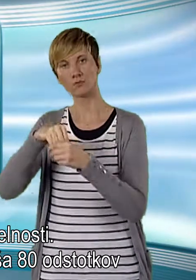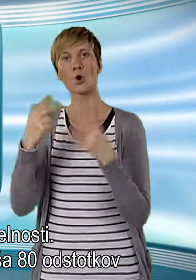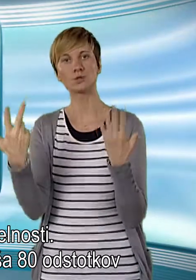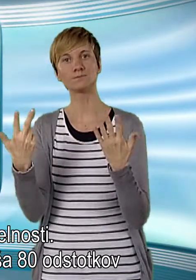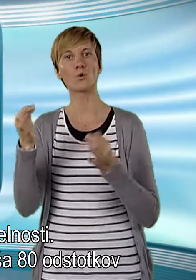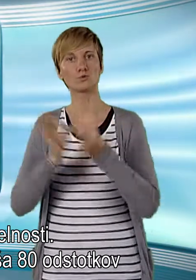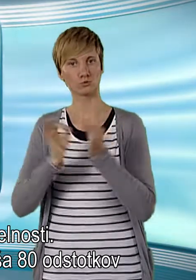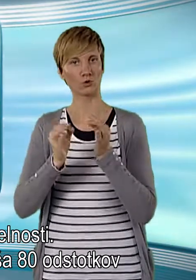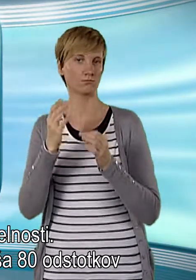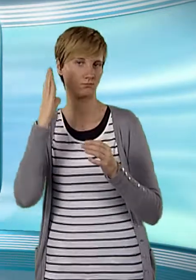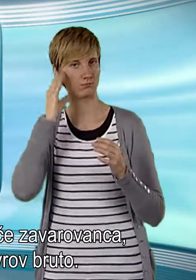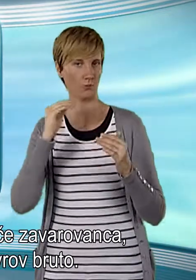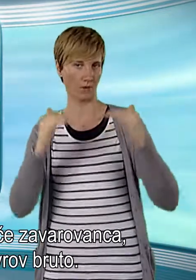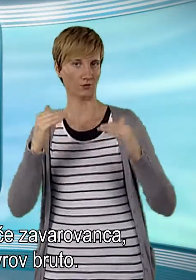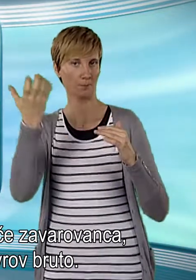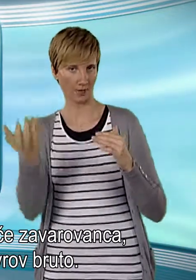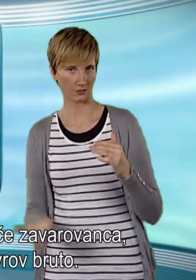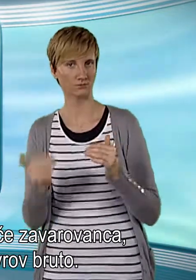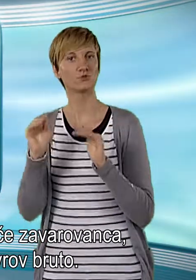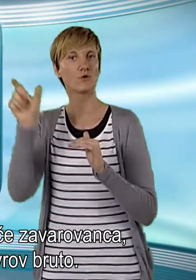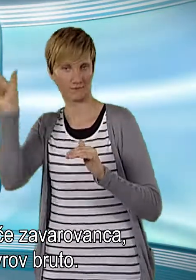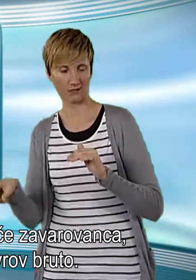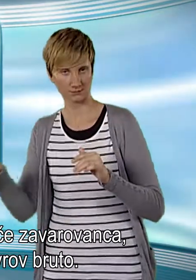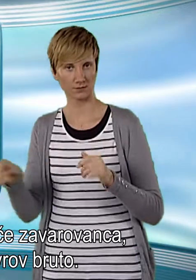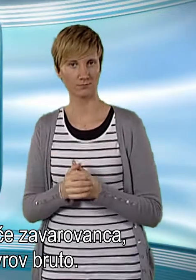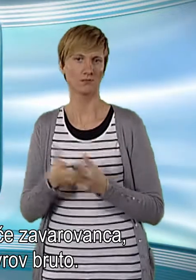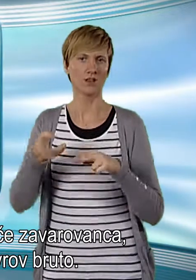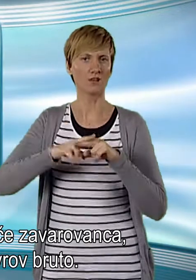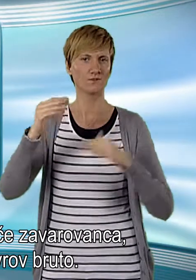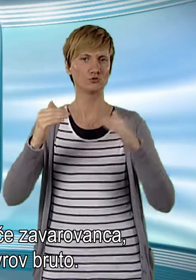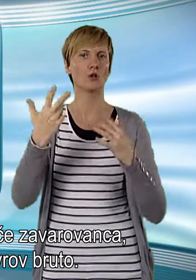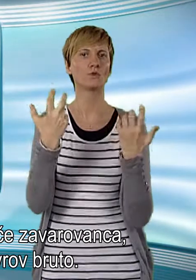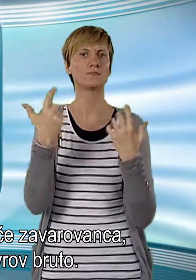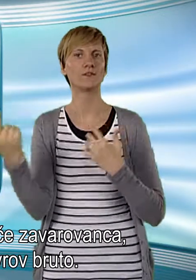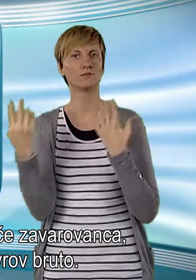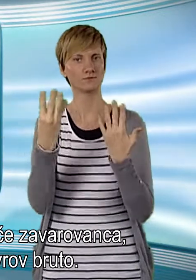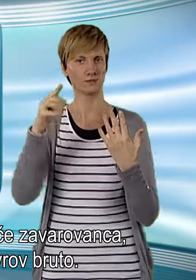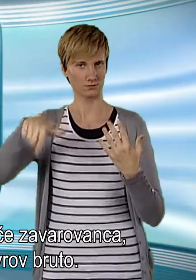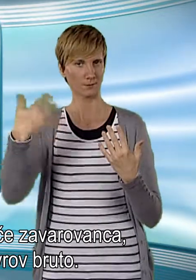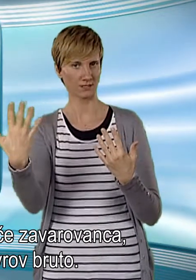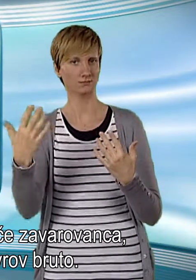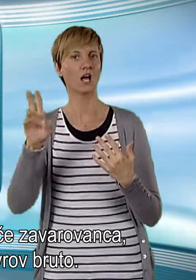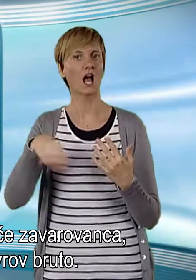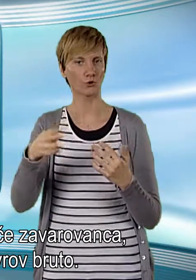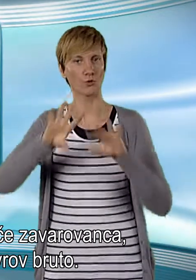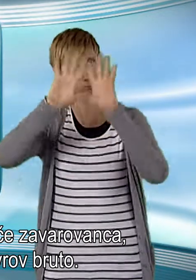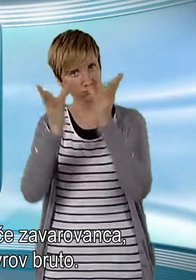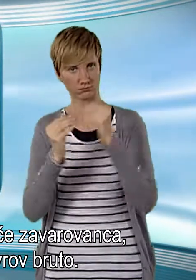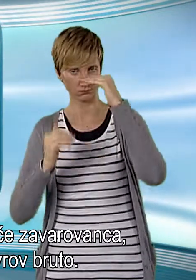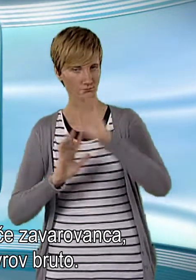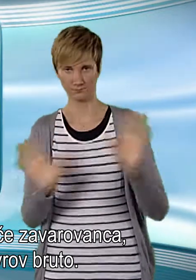odstotkov poprečne mesečne plače za vrovanca, a največ 892,50 evrov bruto.